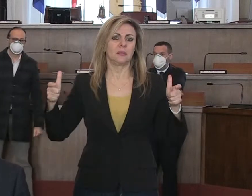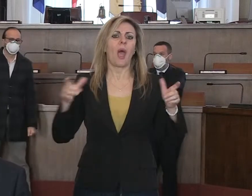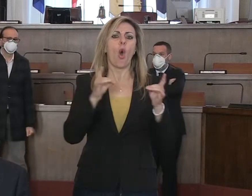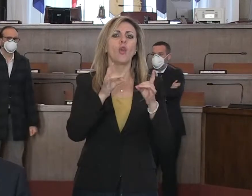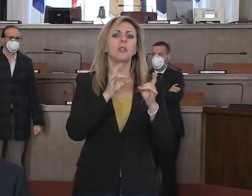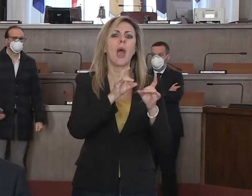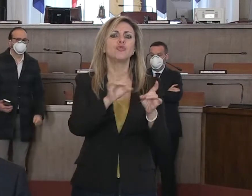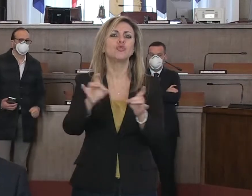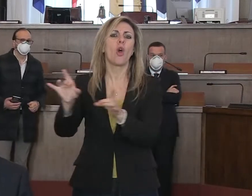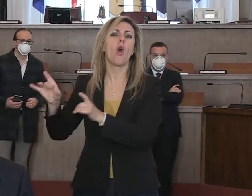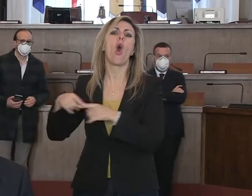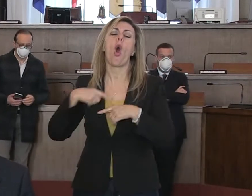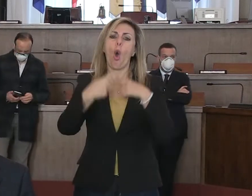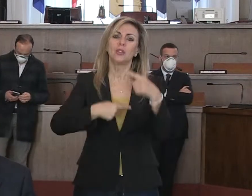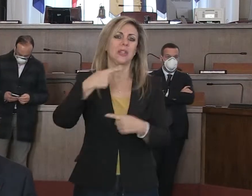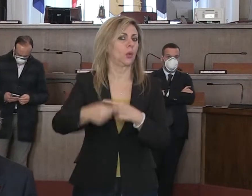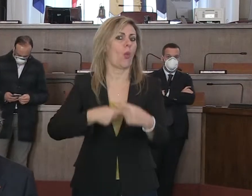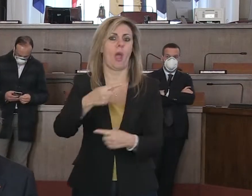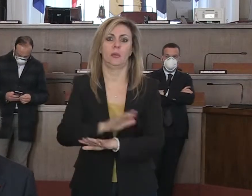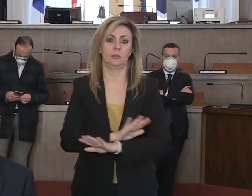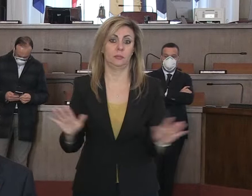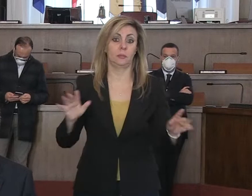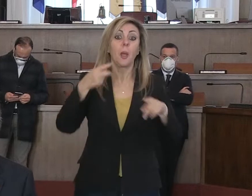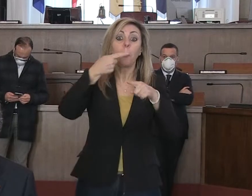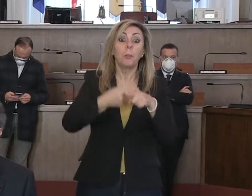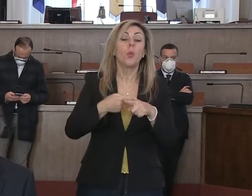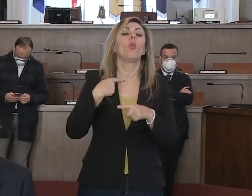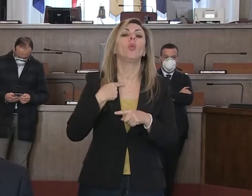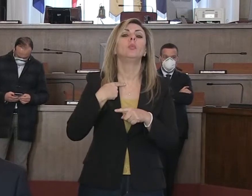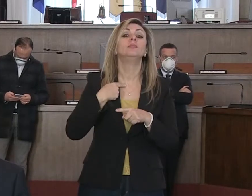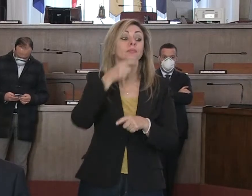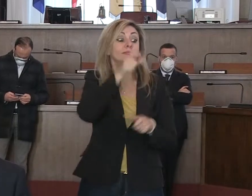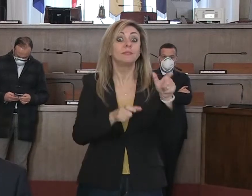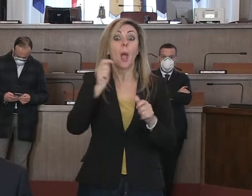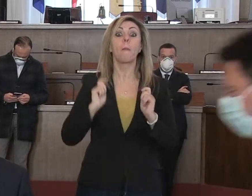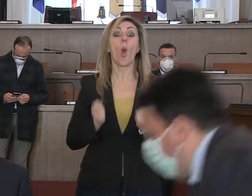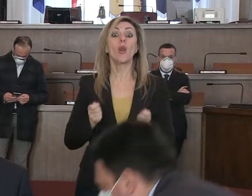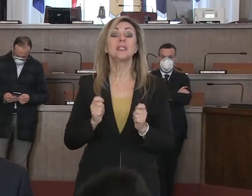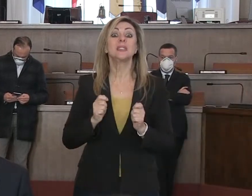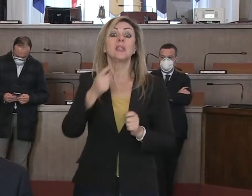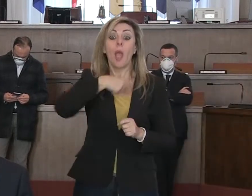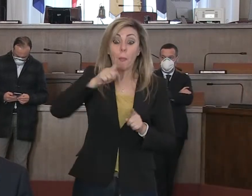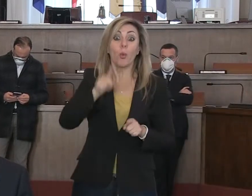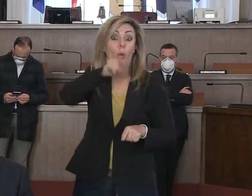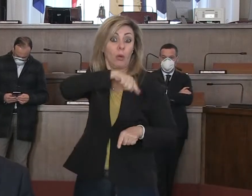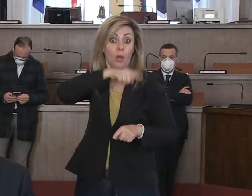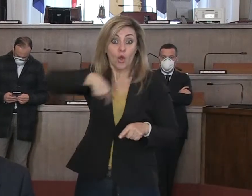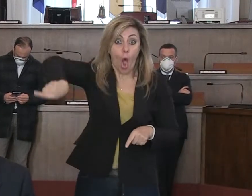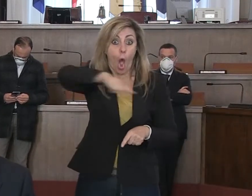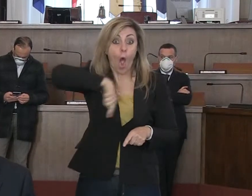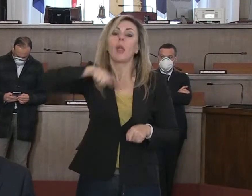contagi occasionali. Inevitabilmente le autorità, noi compresi, saranno costrette ad assumere